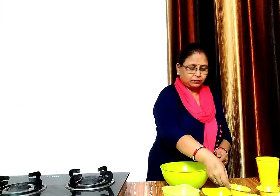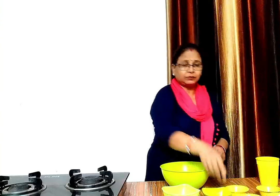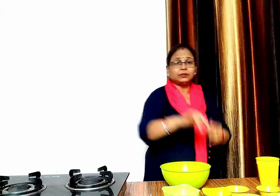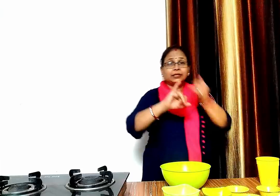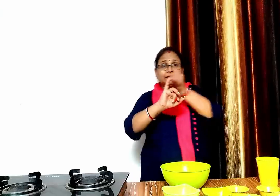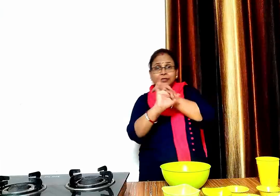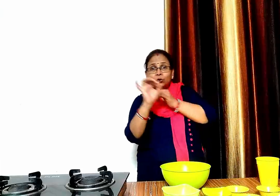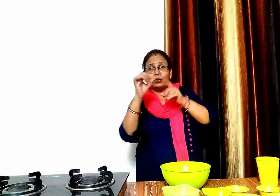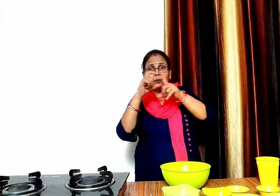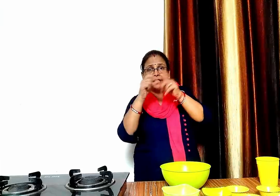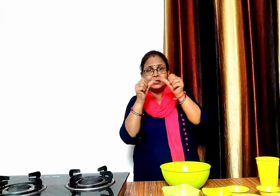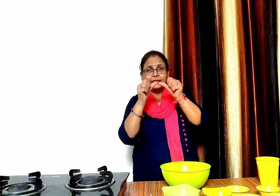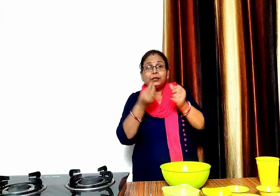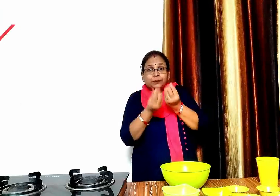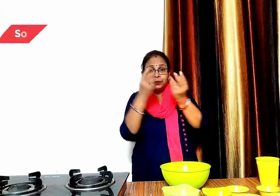एक चुताई चमस सोडा